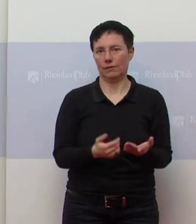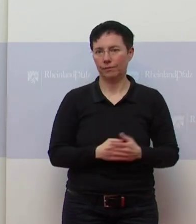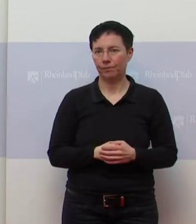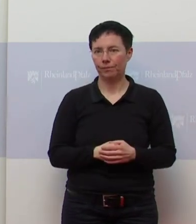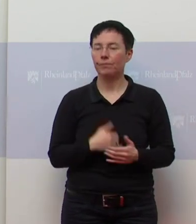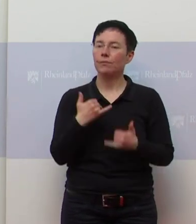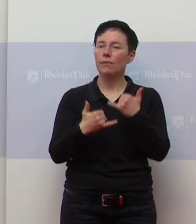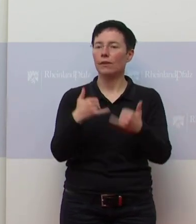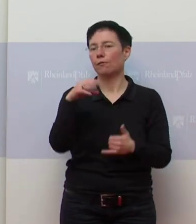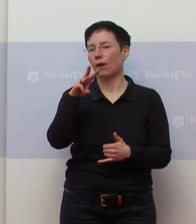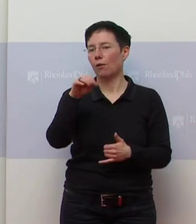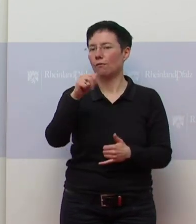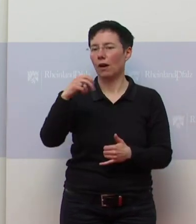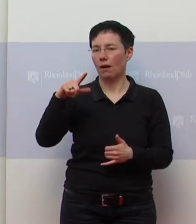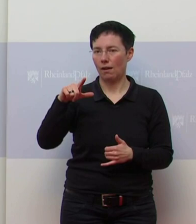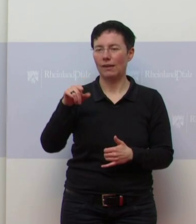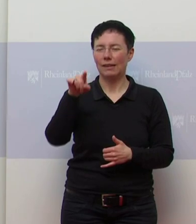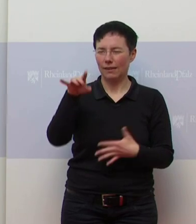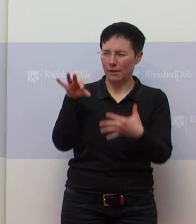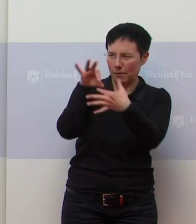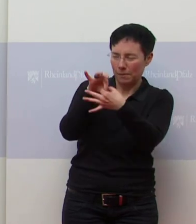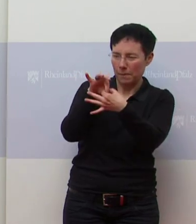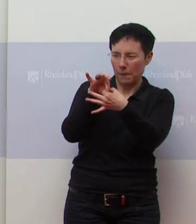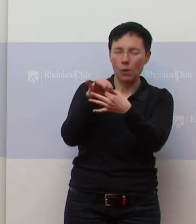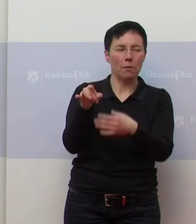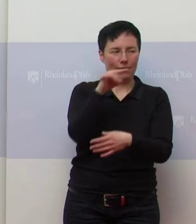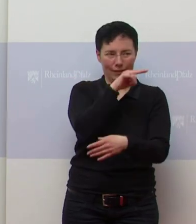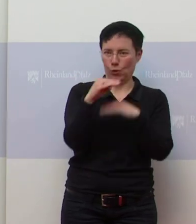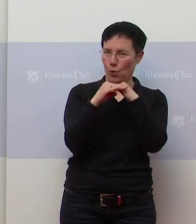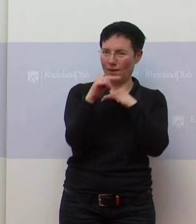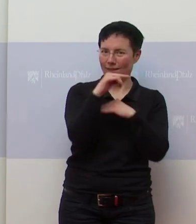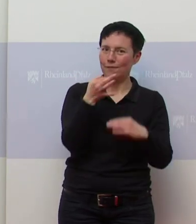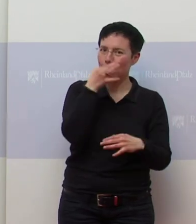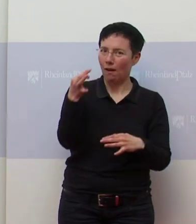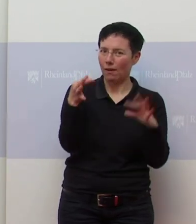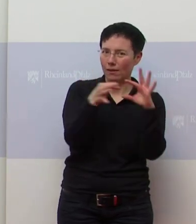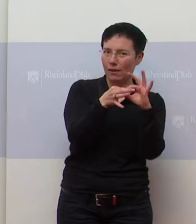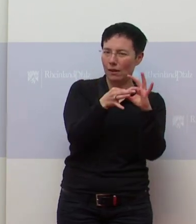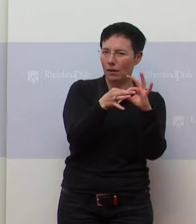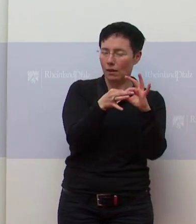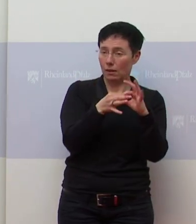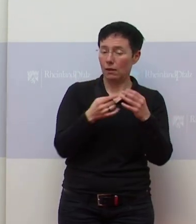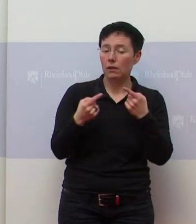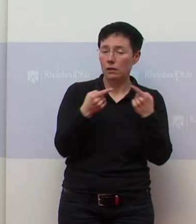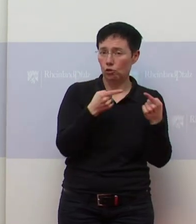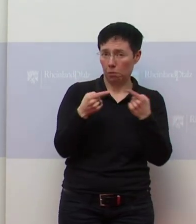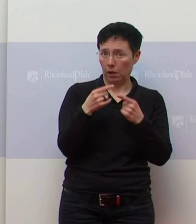Johanna Wahl. Vielleicht im Anschluss nochmal an die Frage der Kollegin. Wie knapp war man denn vor einem Scheitern der Gespräche? Denn man hört